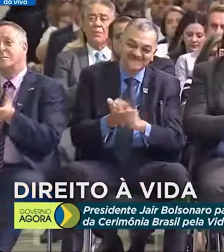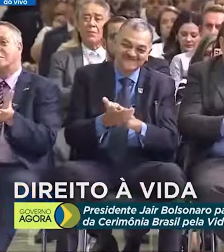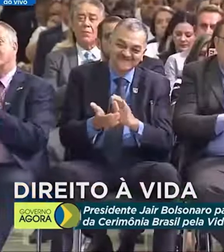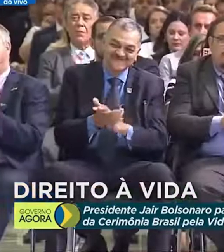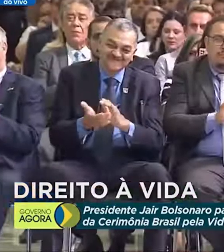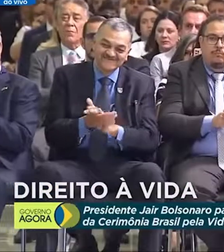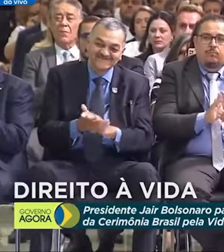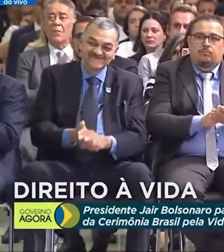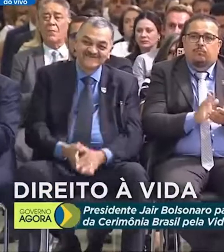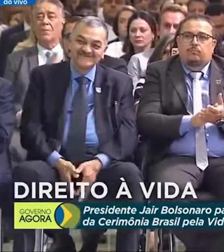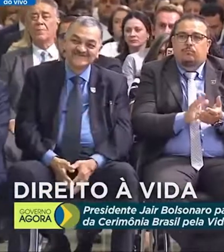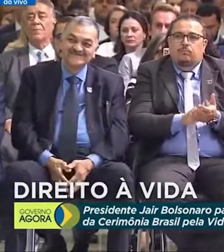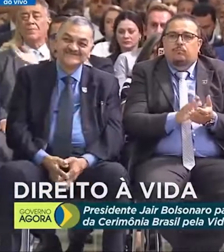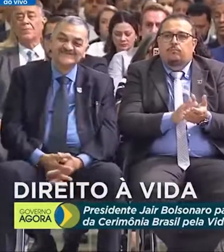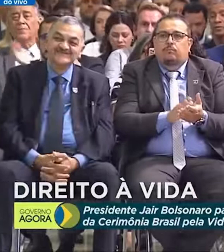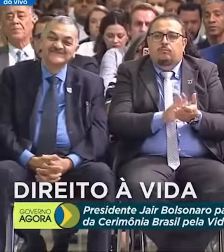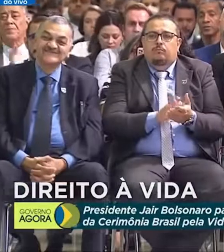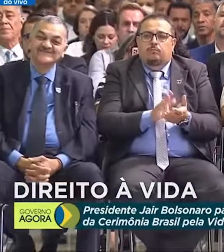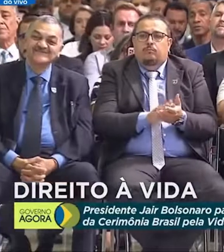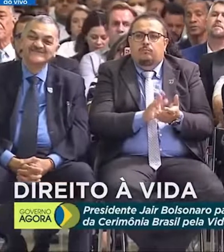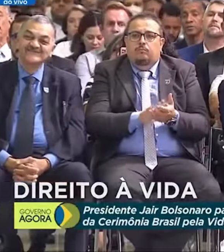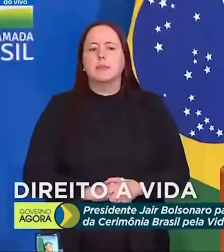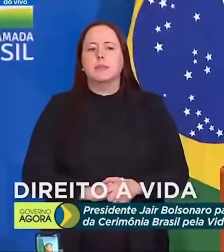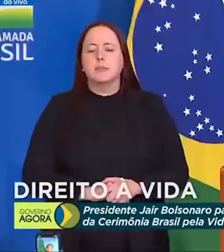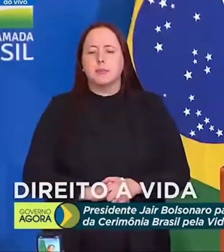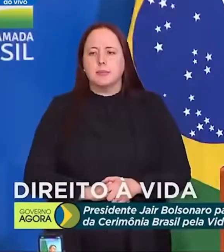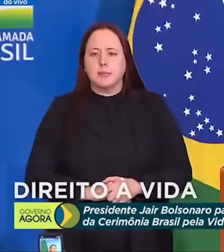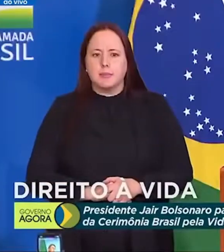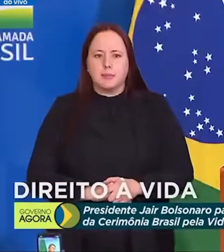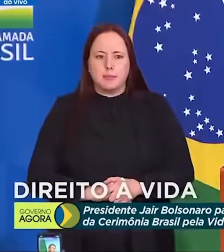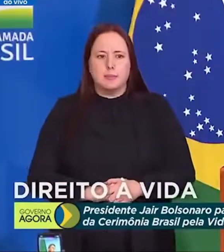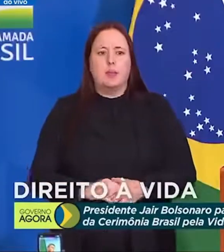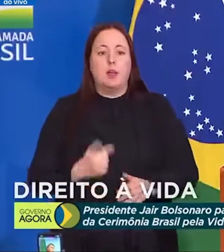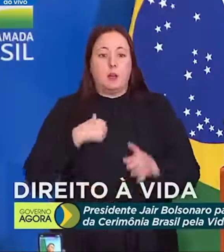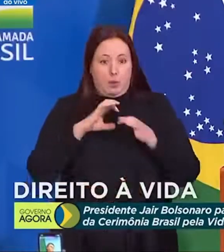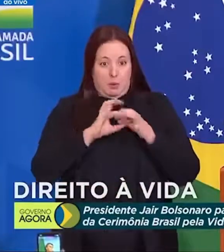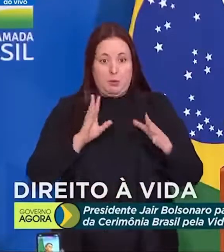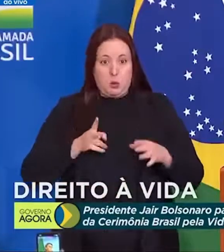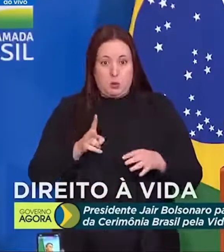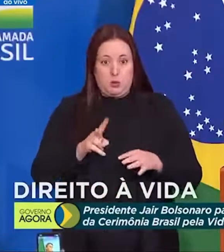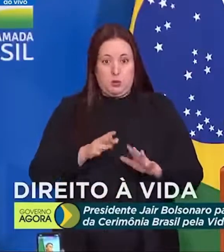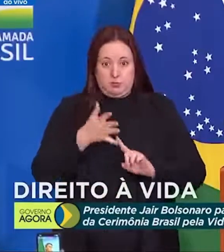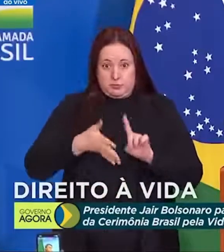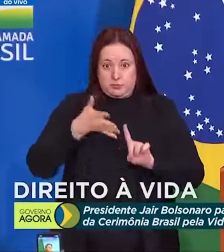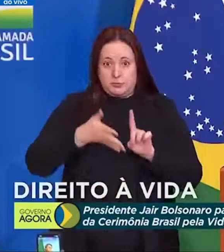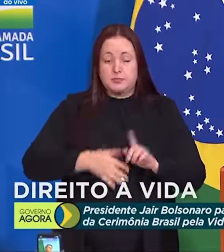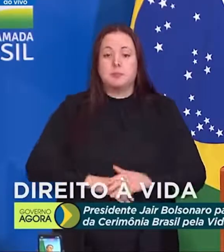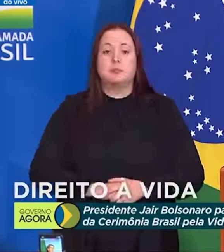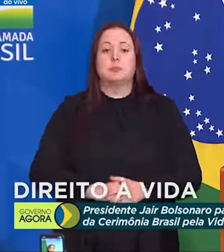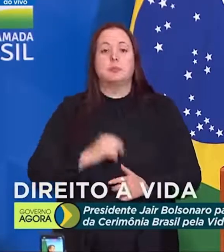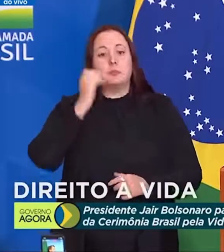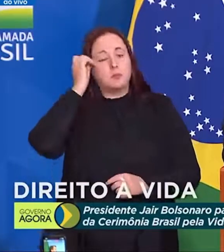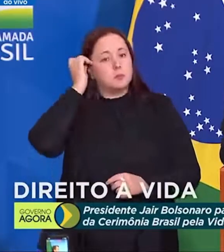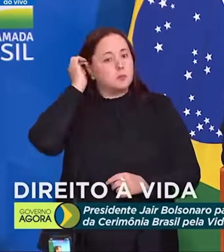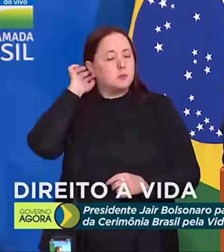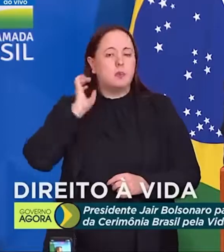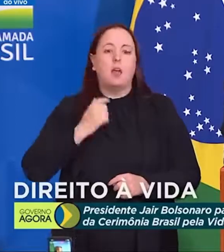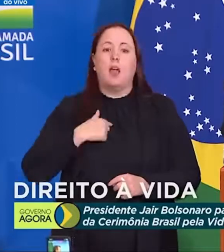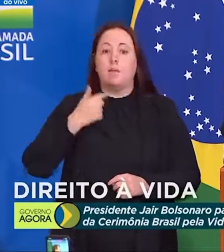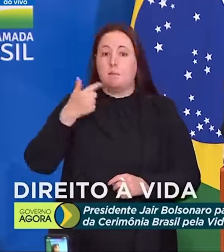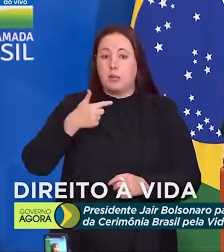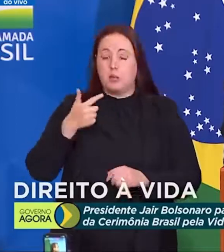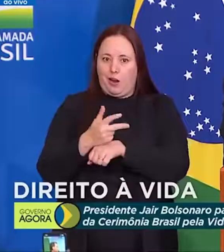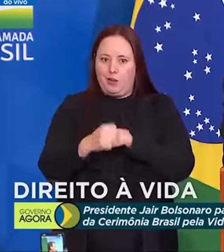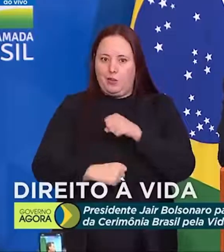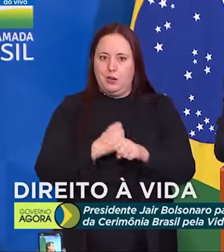me permitem avançar. Me permitem avançar. A minha segunda live do